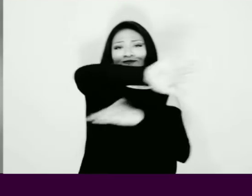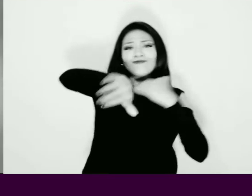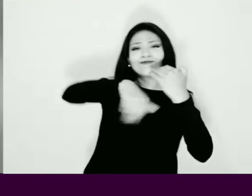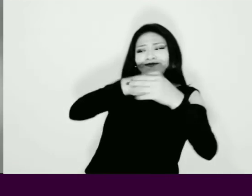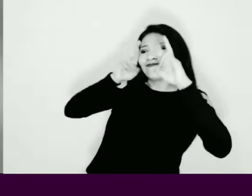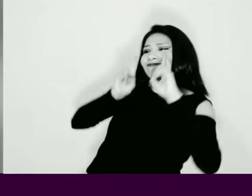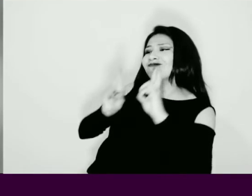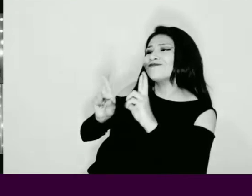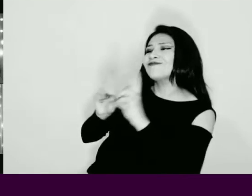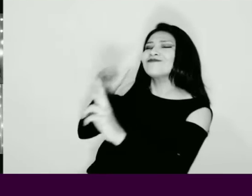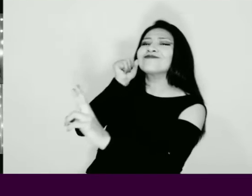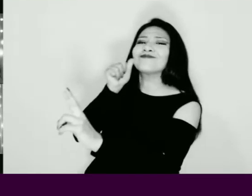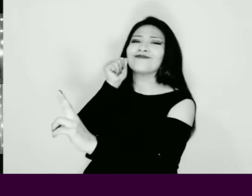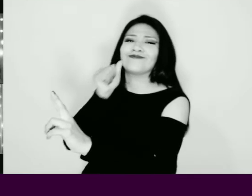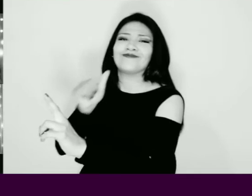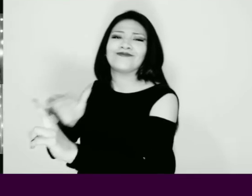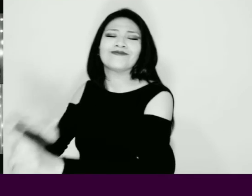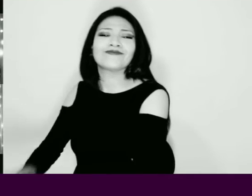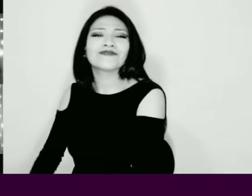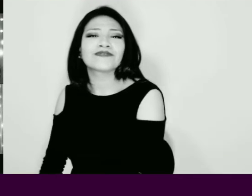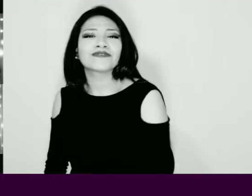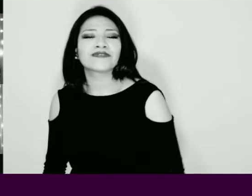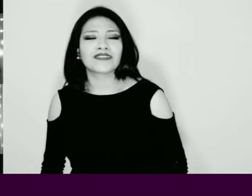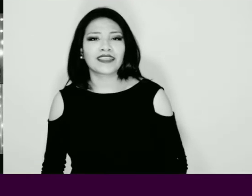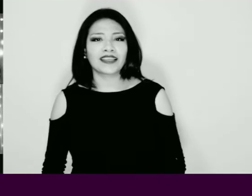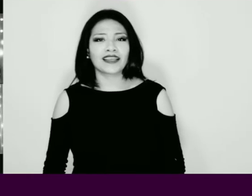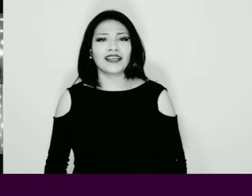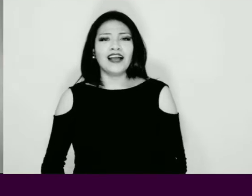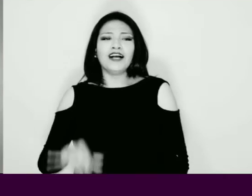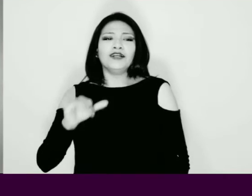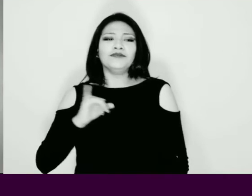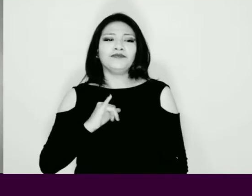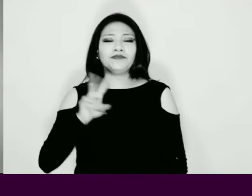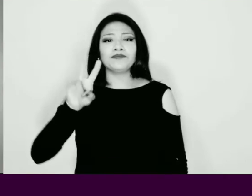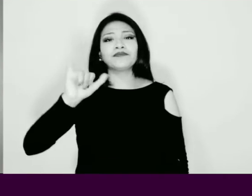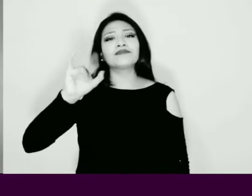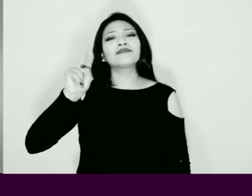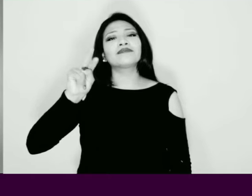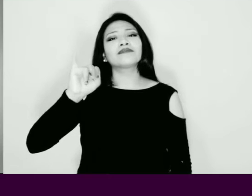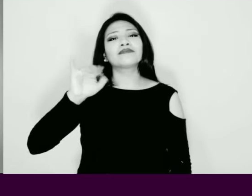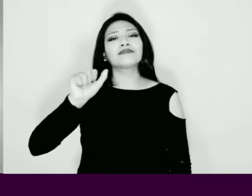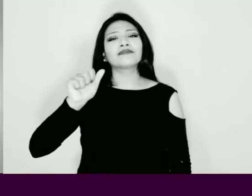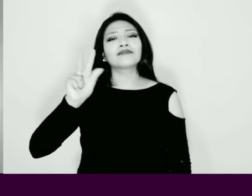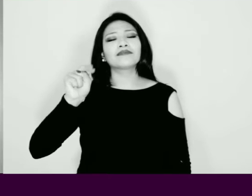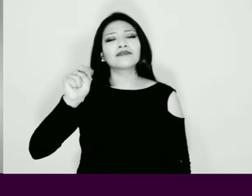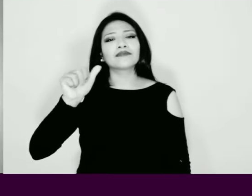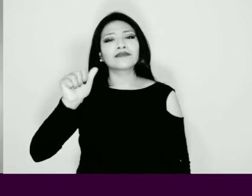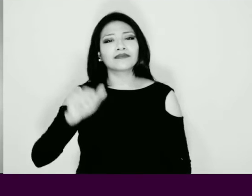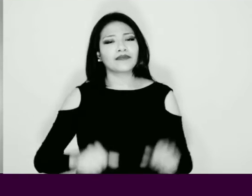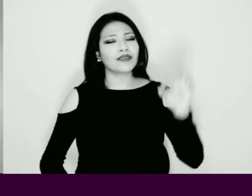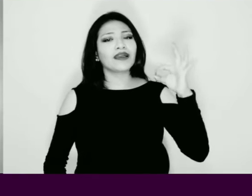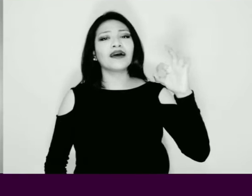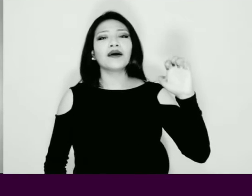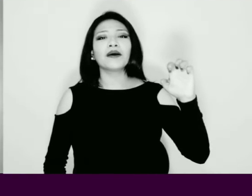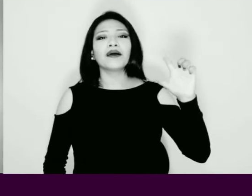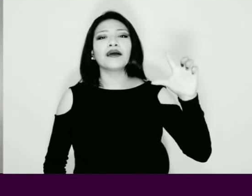Respondemos todas Soy Viviana Soy Viviana Viviana Felipa Y soy